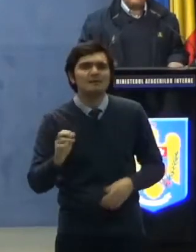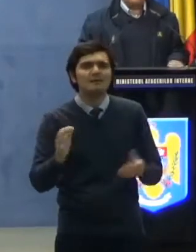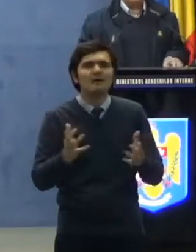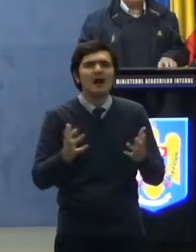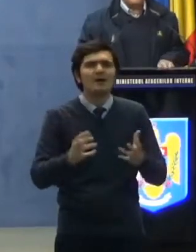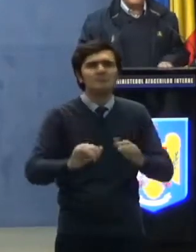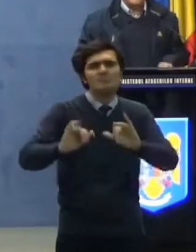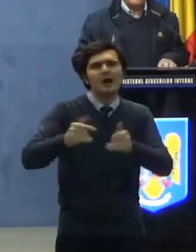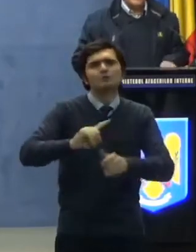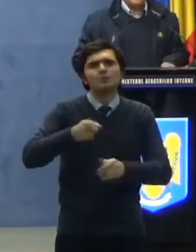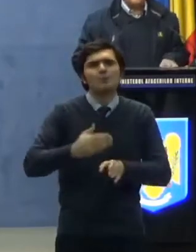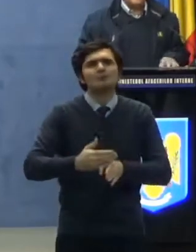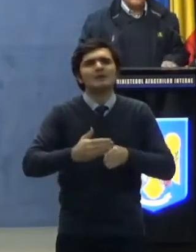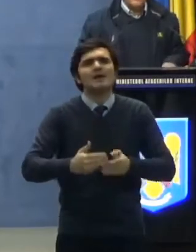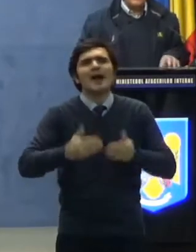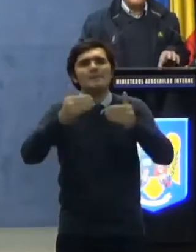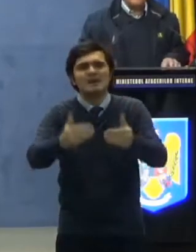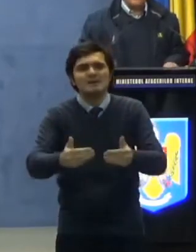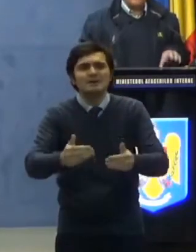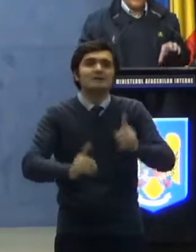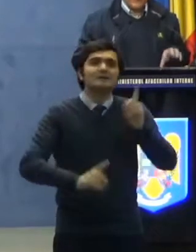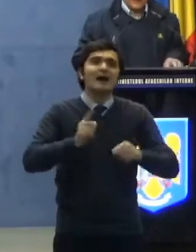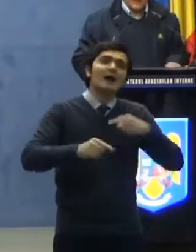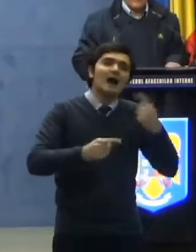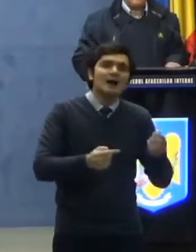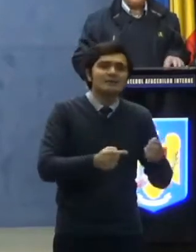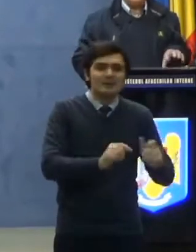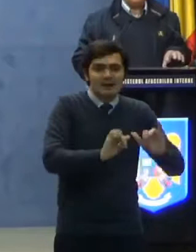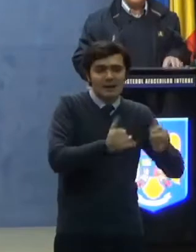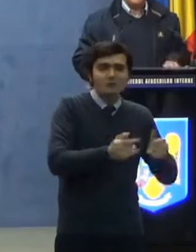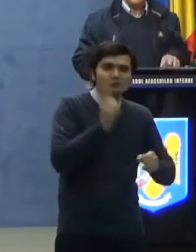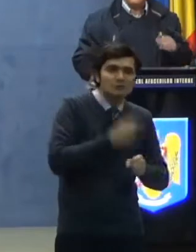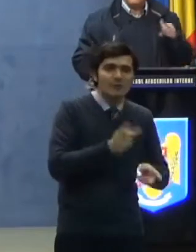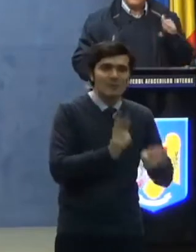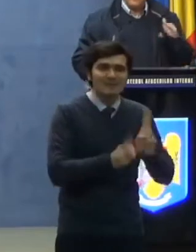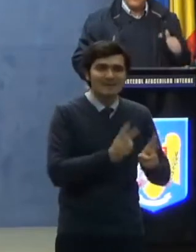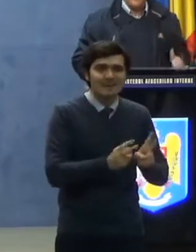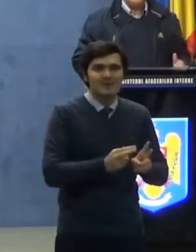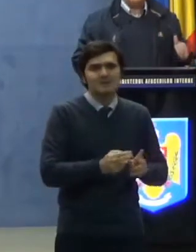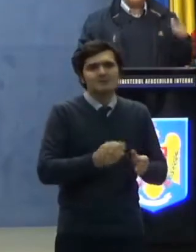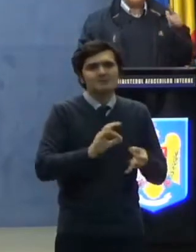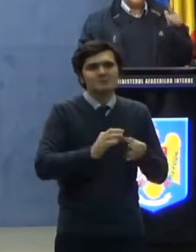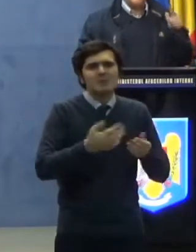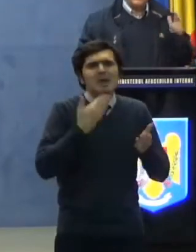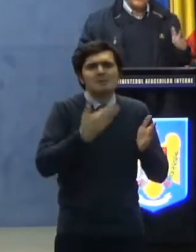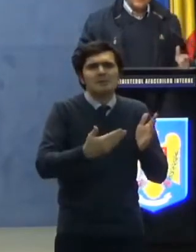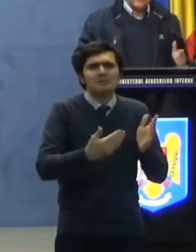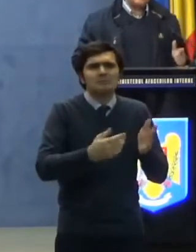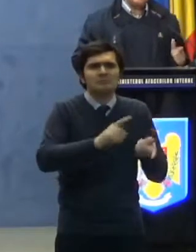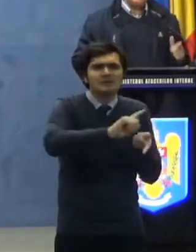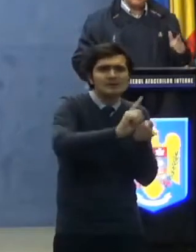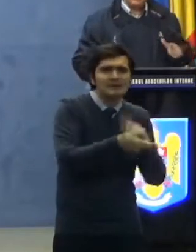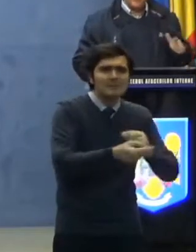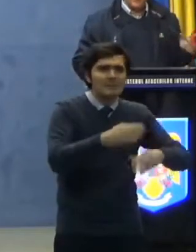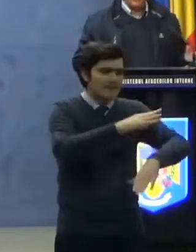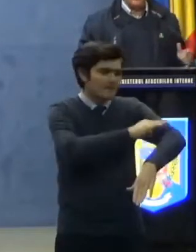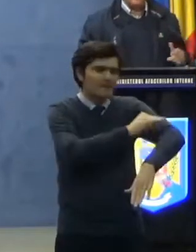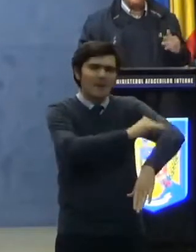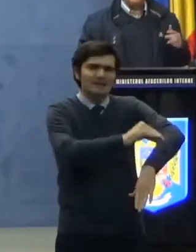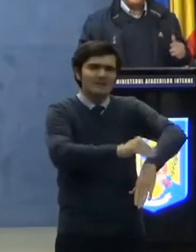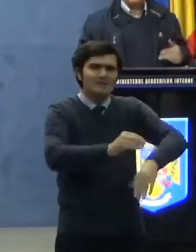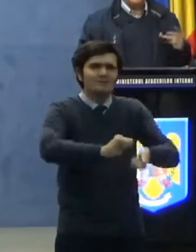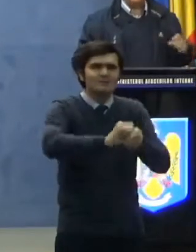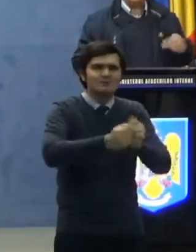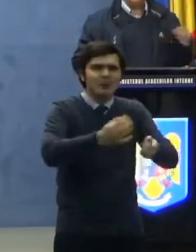amânate. Dacă sunt cazuri care trebuie să fie tratate, trebuie să se schimbe pansamente, trebuie să se scoată